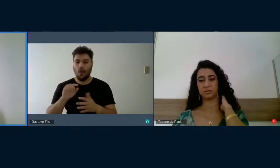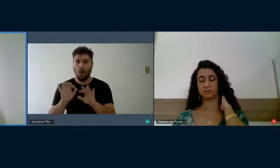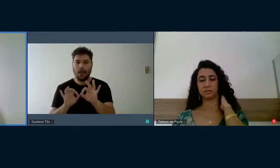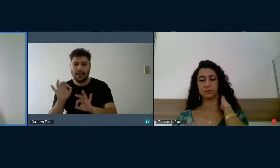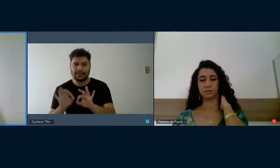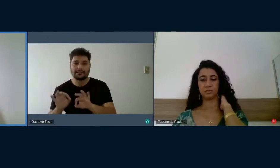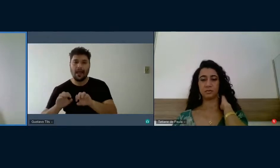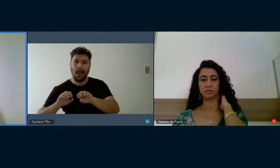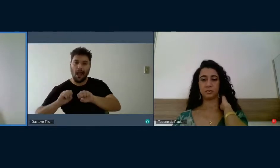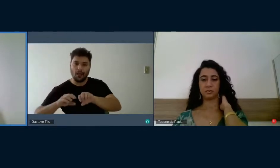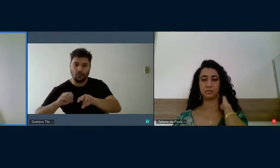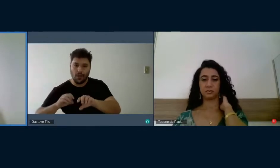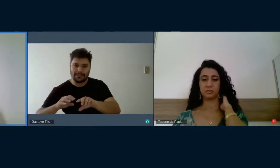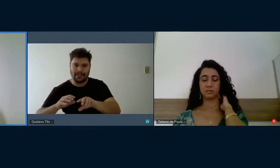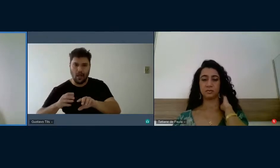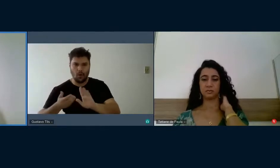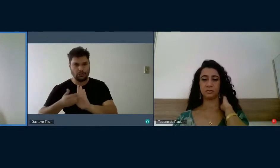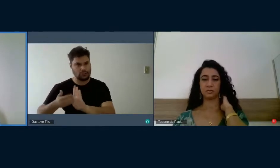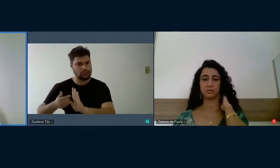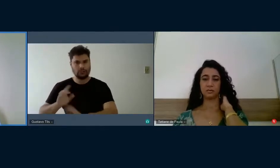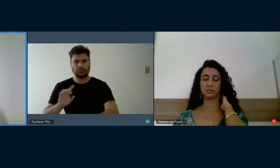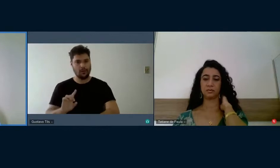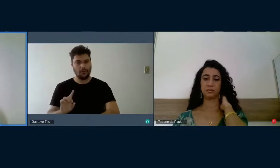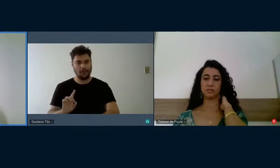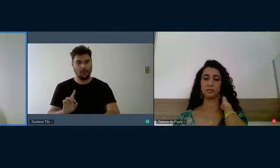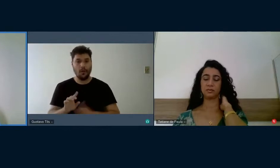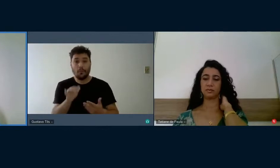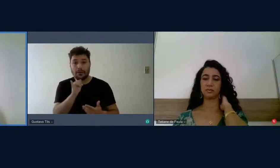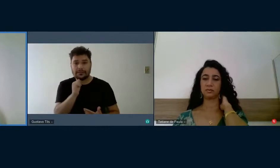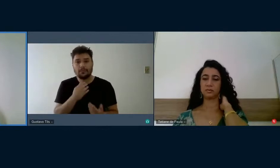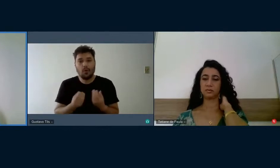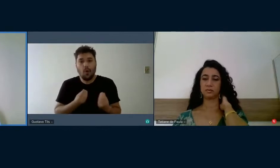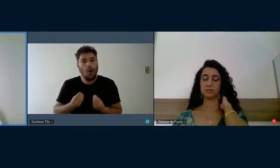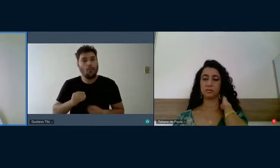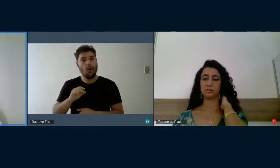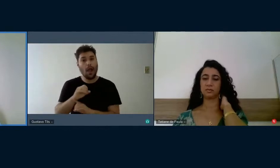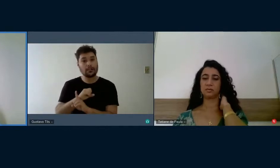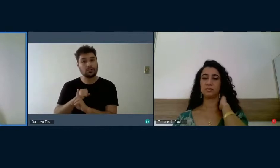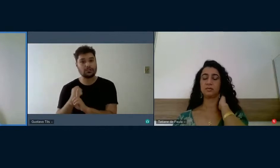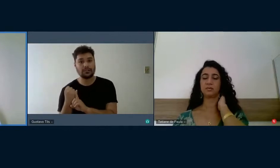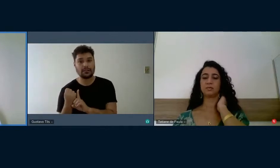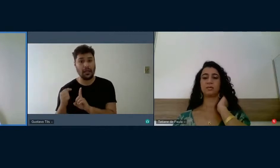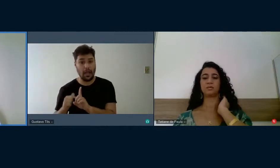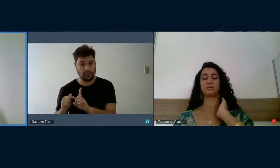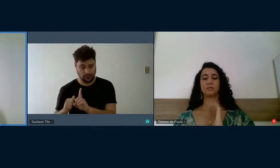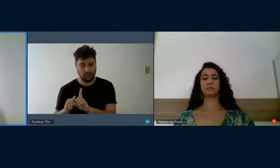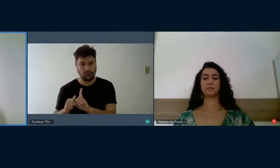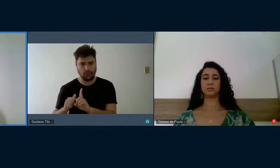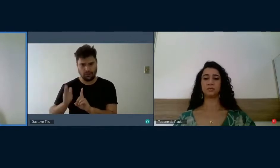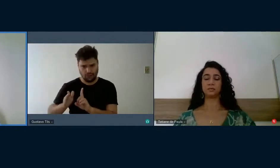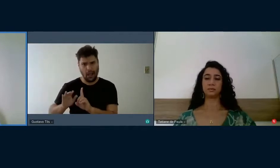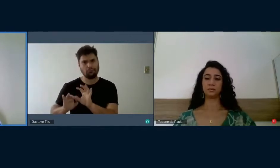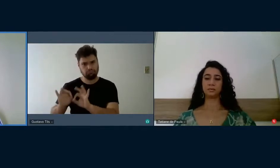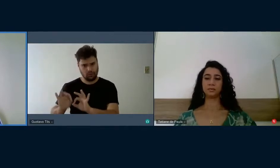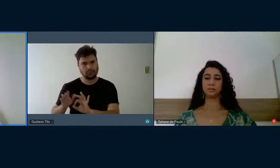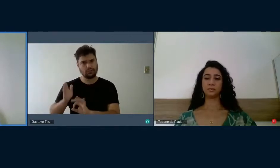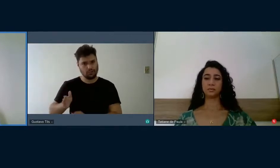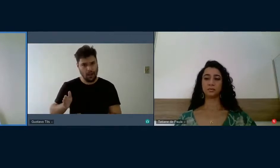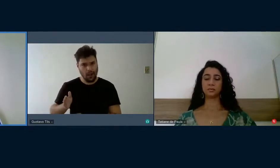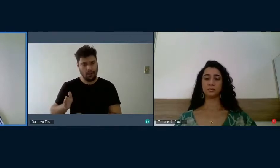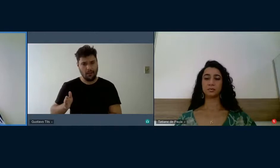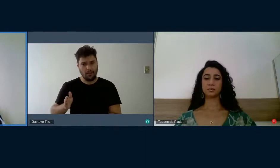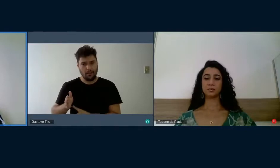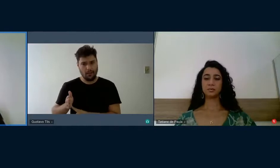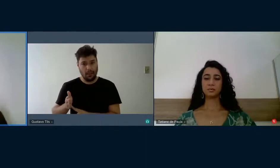poderiam ser neutros. Quando foi que a sociedade organizada relegou à instituição formal uma